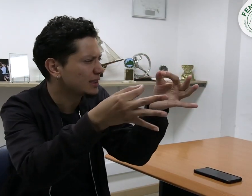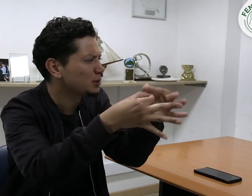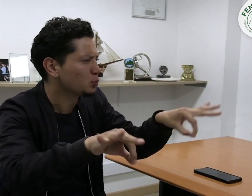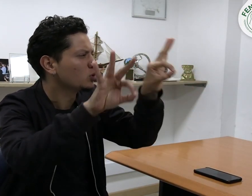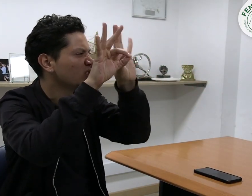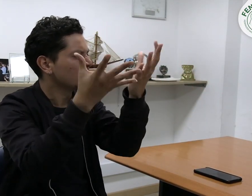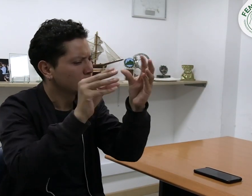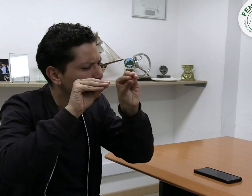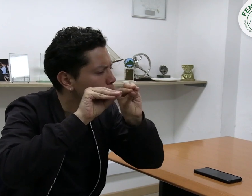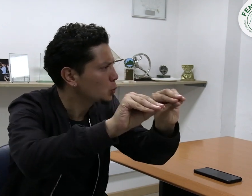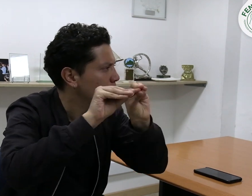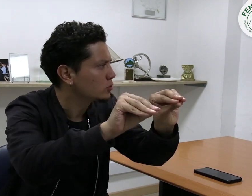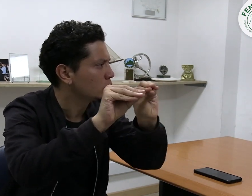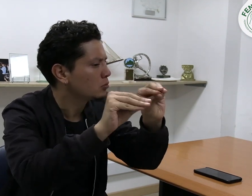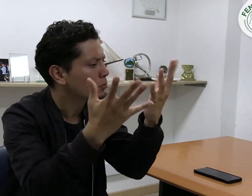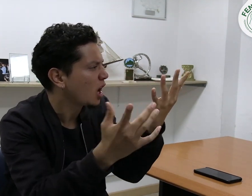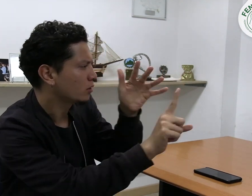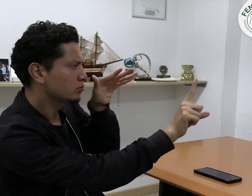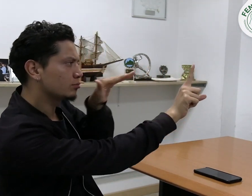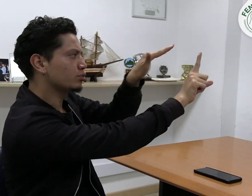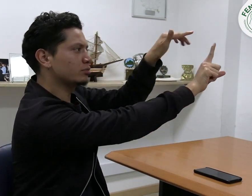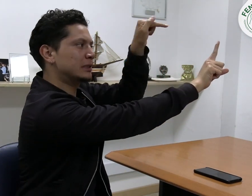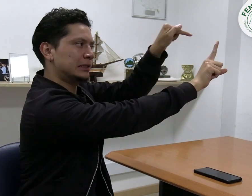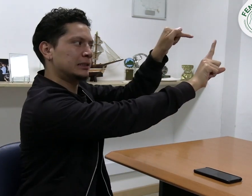Agregando a lo que dicen, creo que es importante una formación en incidencia.